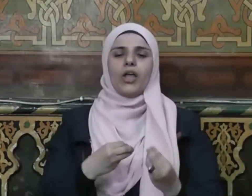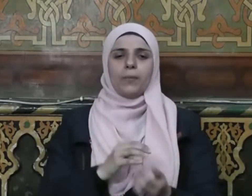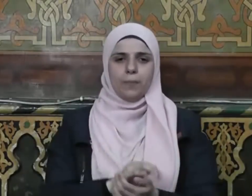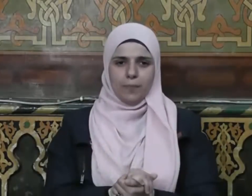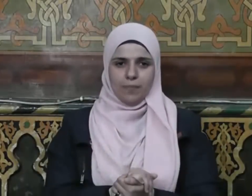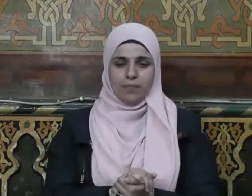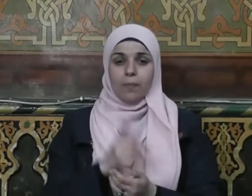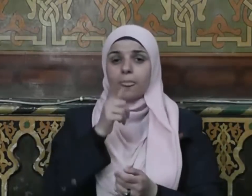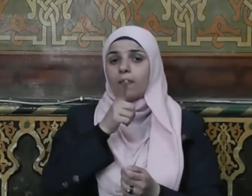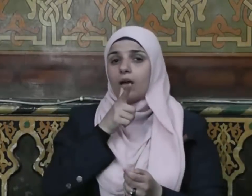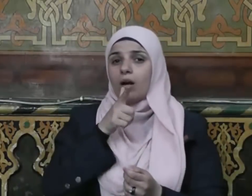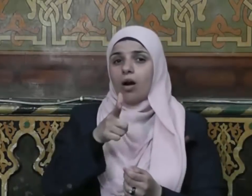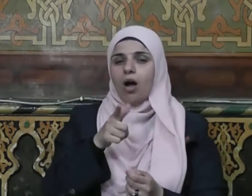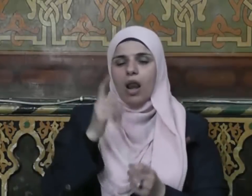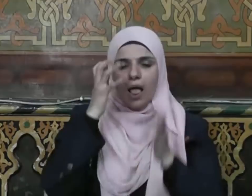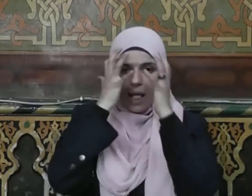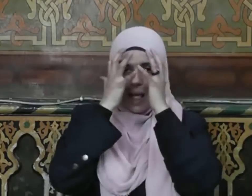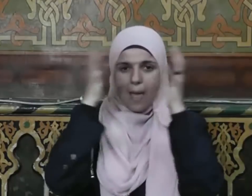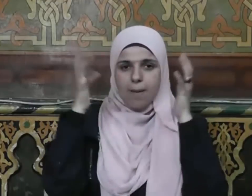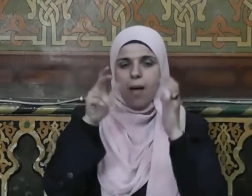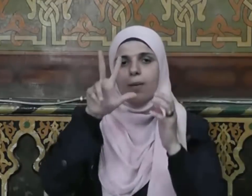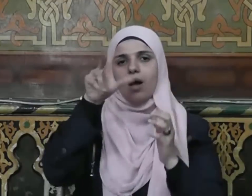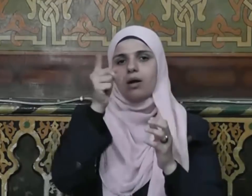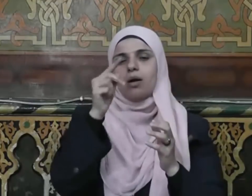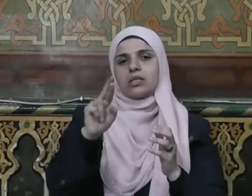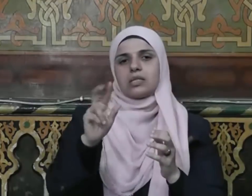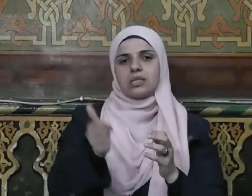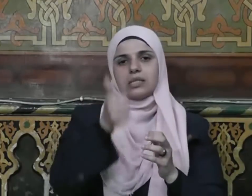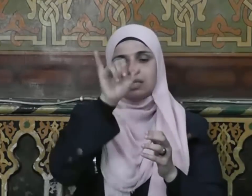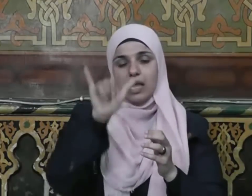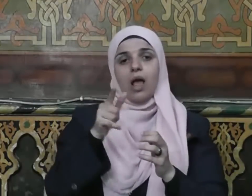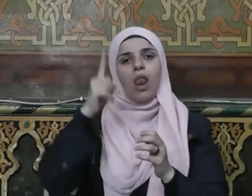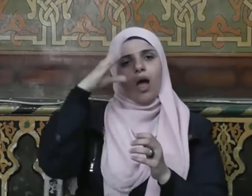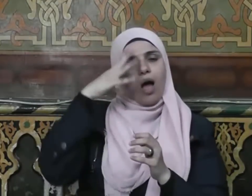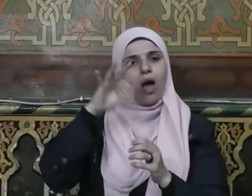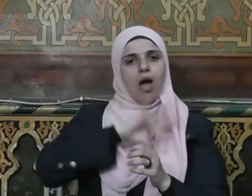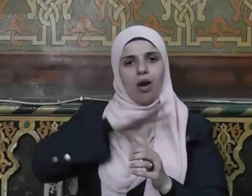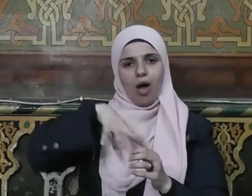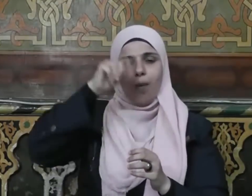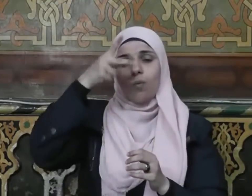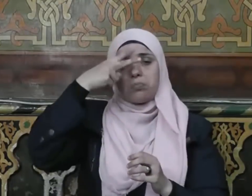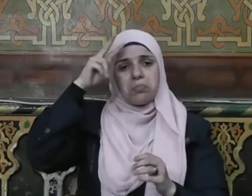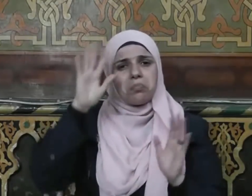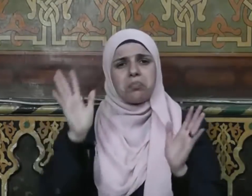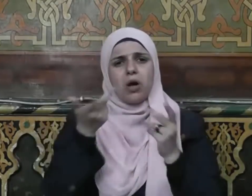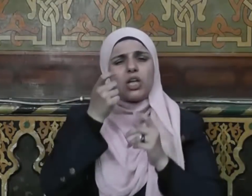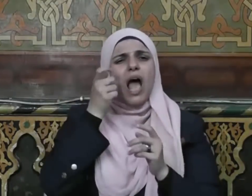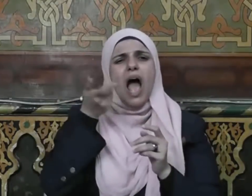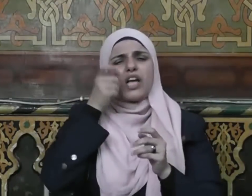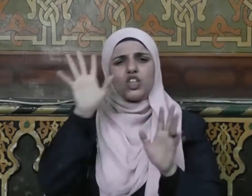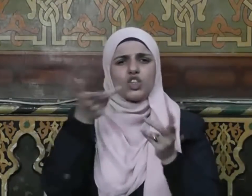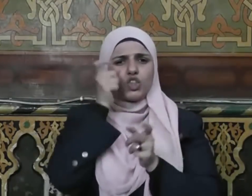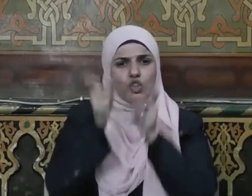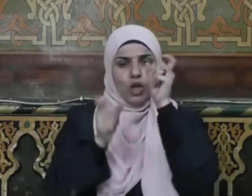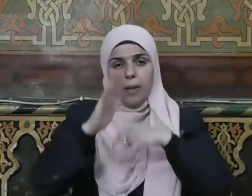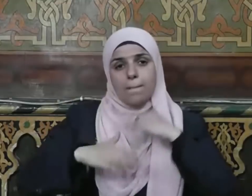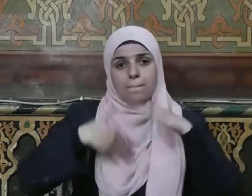قال الإمام الرازي رحمه الله إن من شأن من جاء من بعد المهاجرين